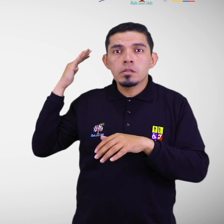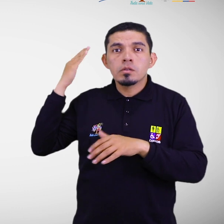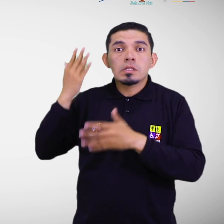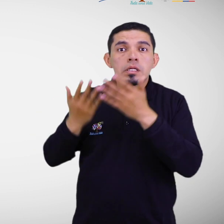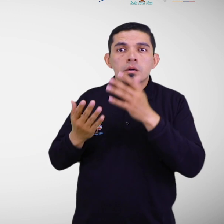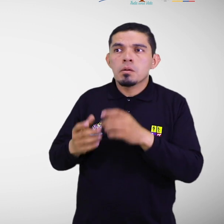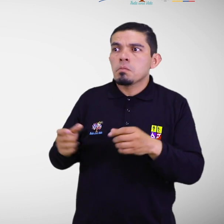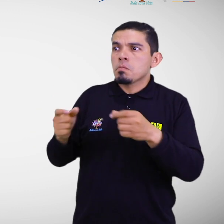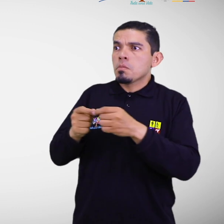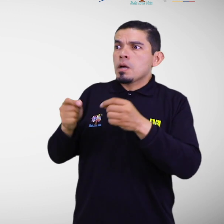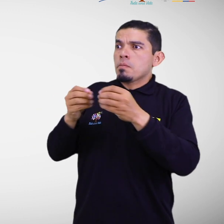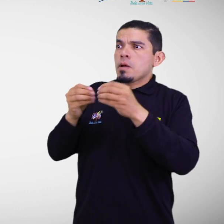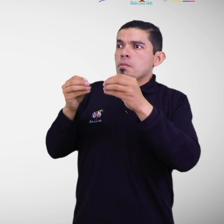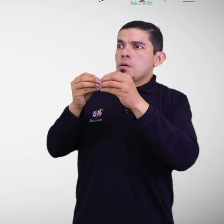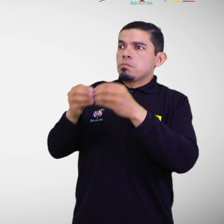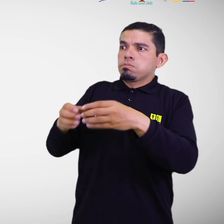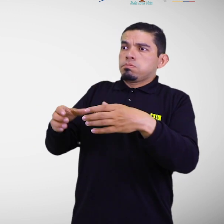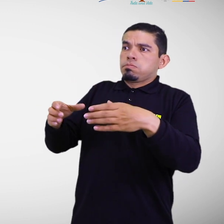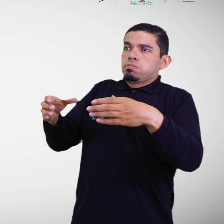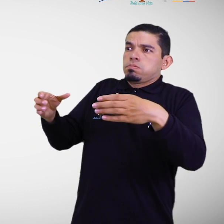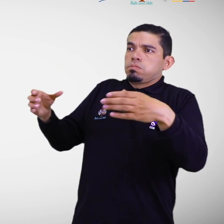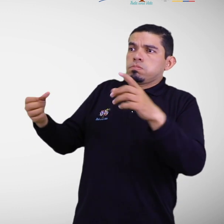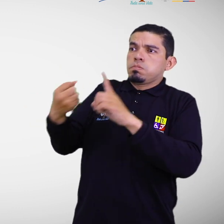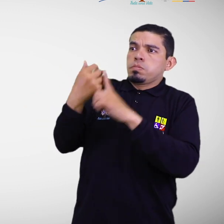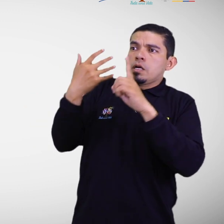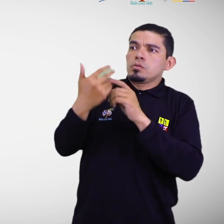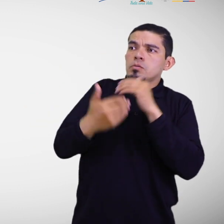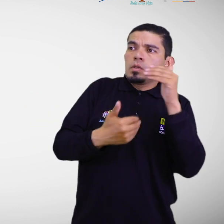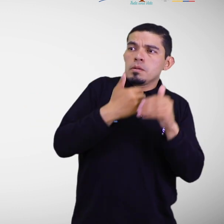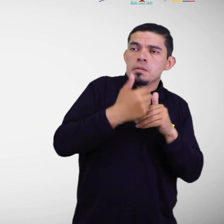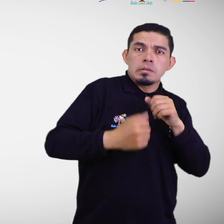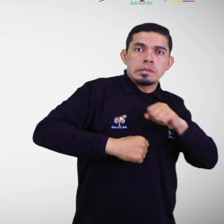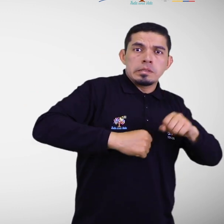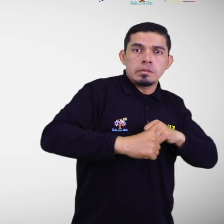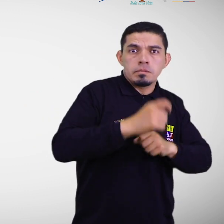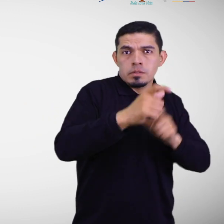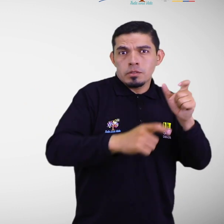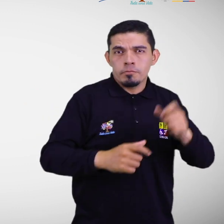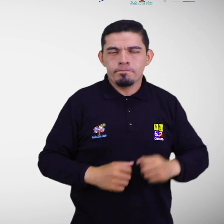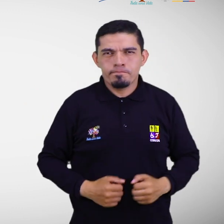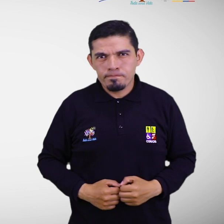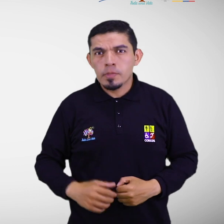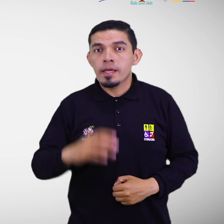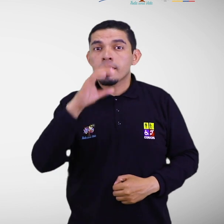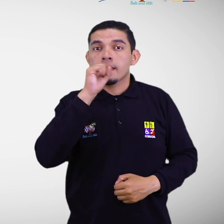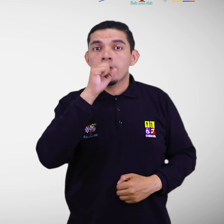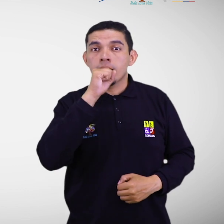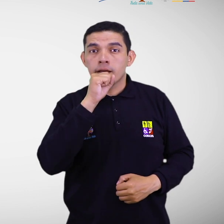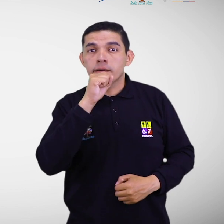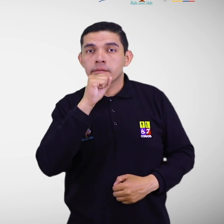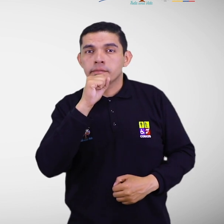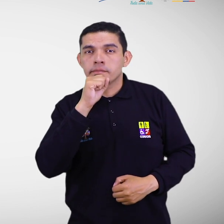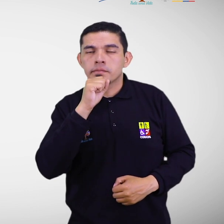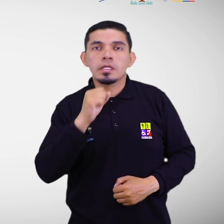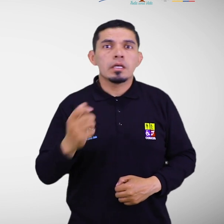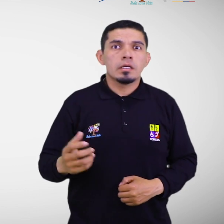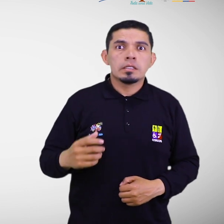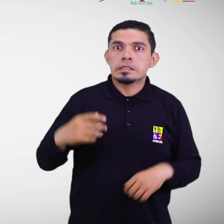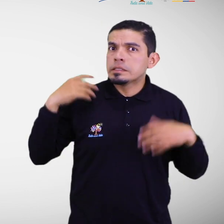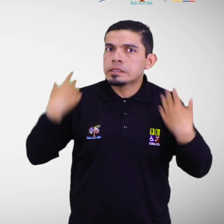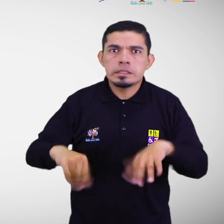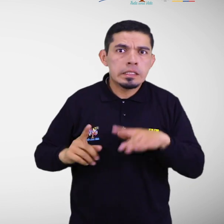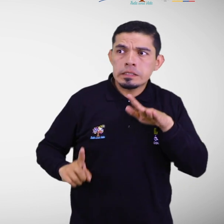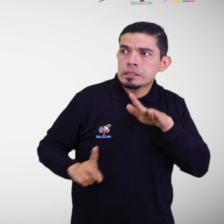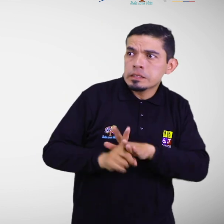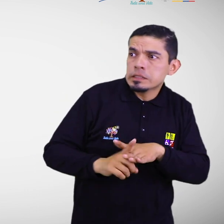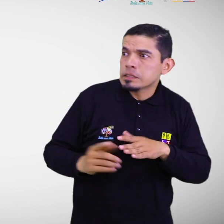puede presentarse un evento que produzca afectaciones en la población. Alerta naranja. Evento inminente. Las